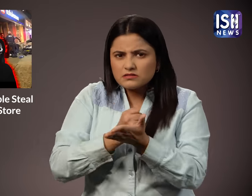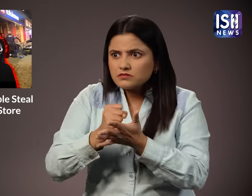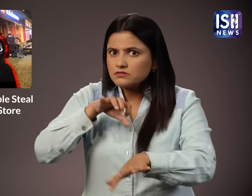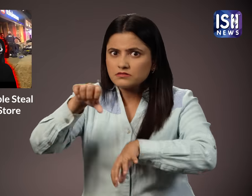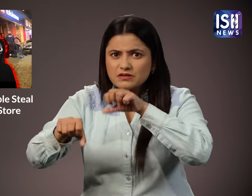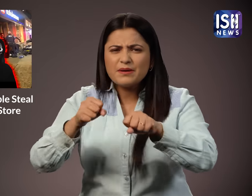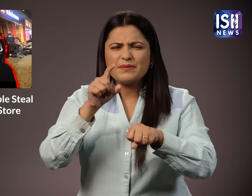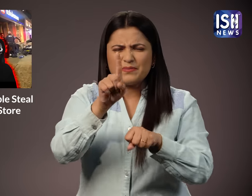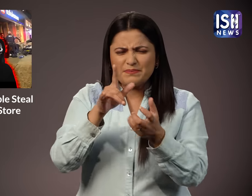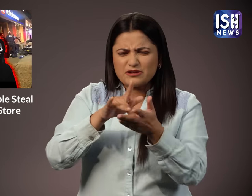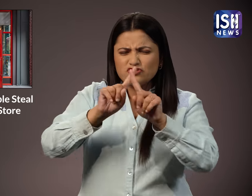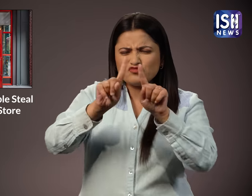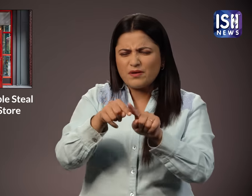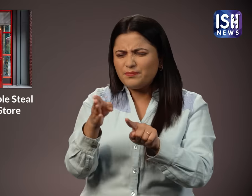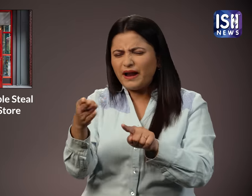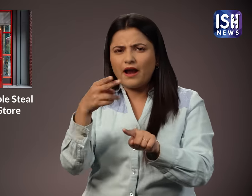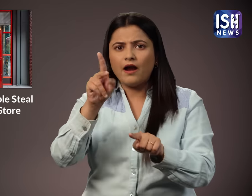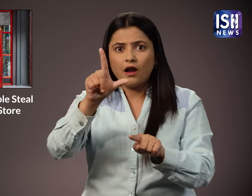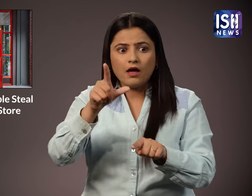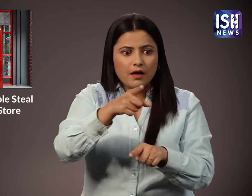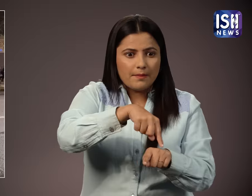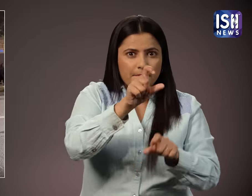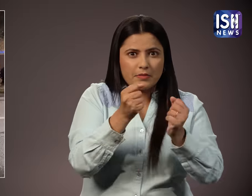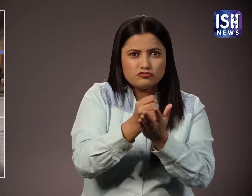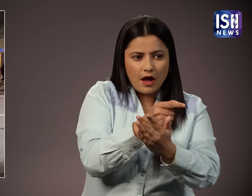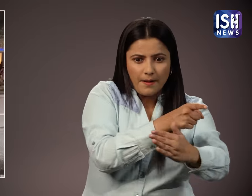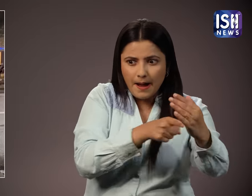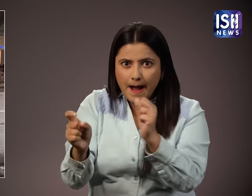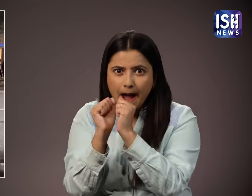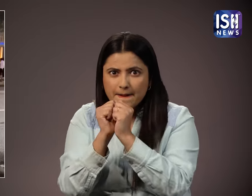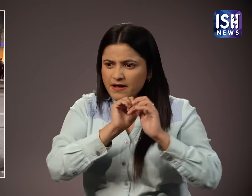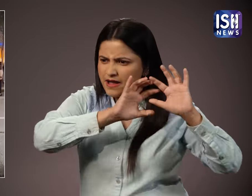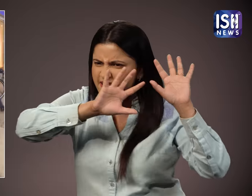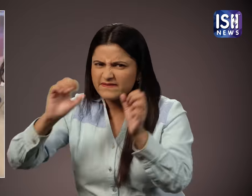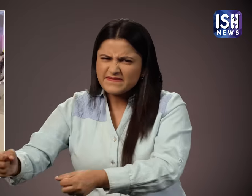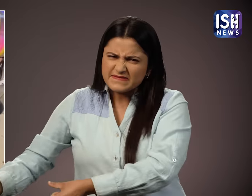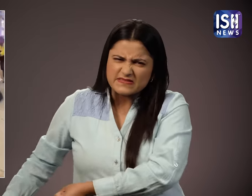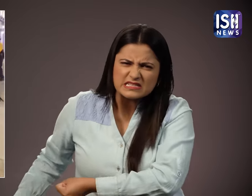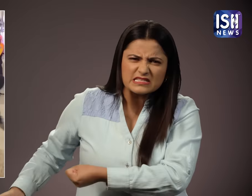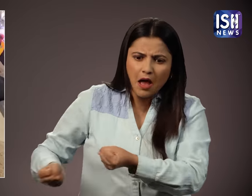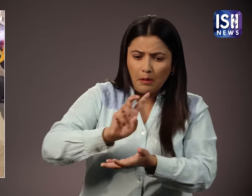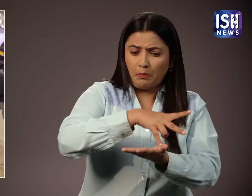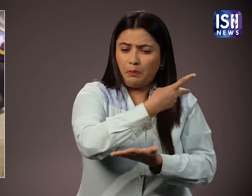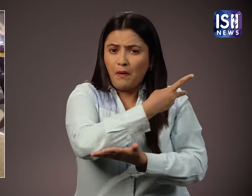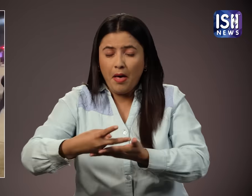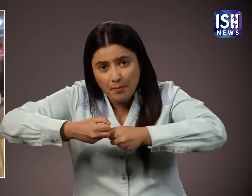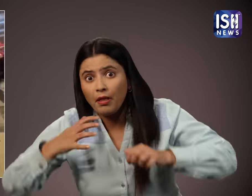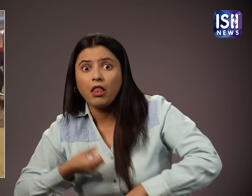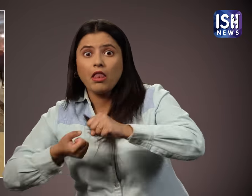पुलिस ने लूट पार्ट कर रहे और छिपे हुवे कई युवाव को पकड़ लिया हाला